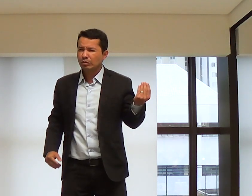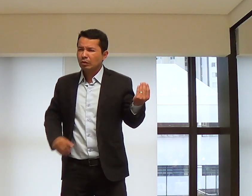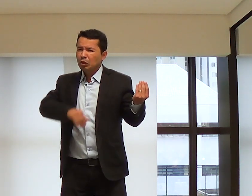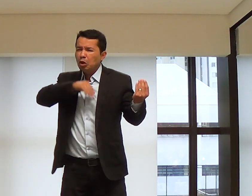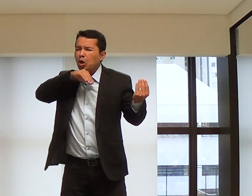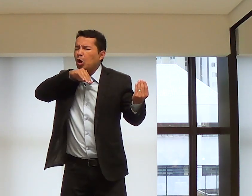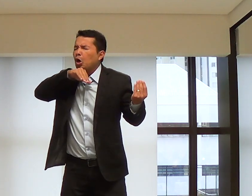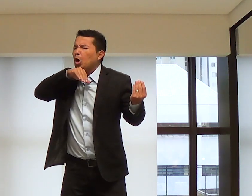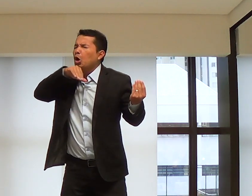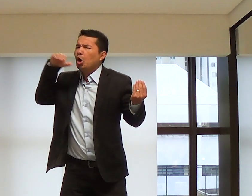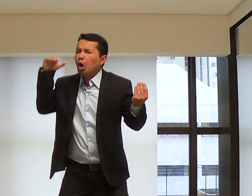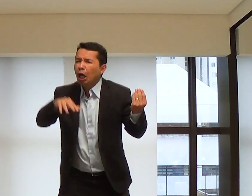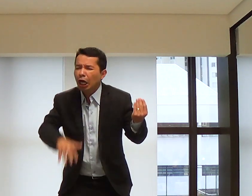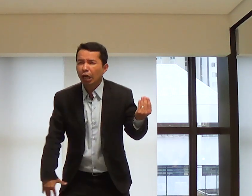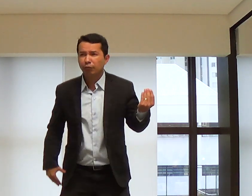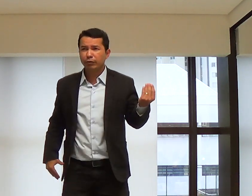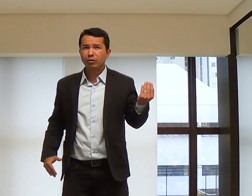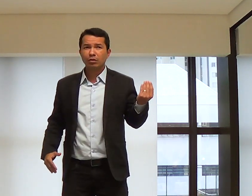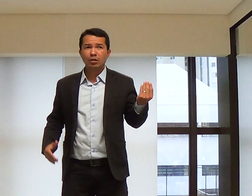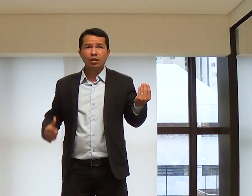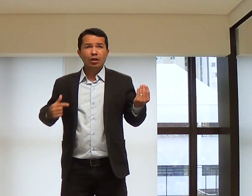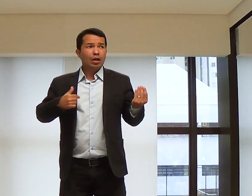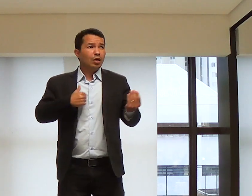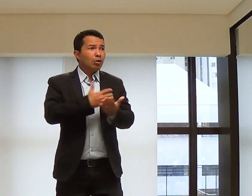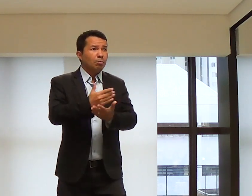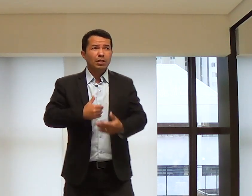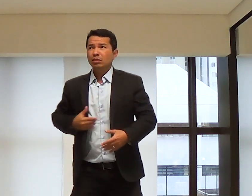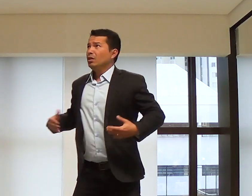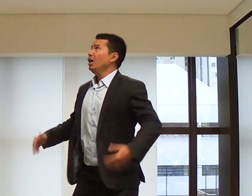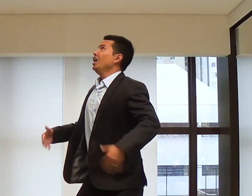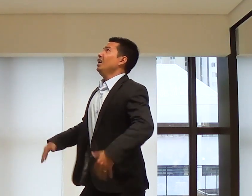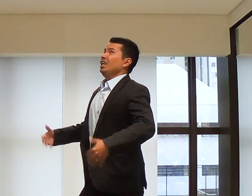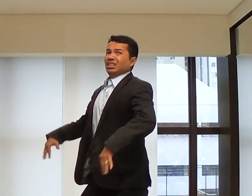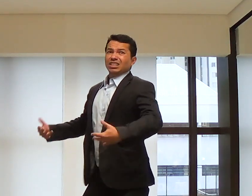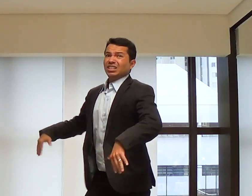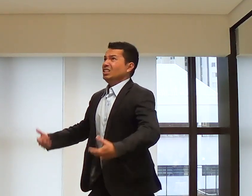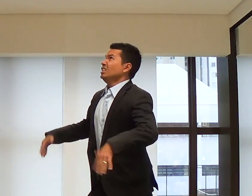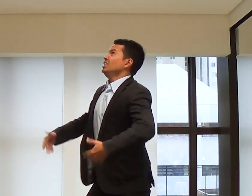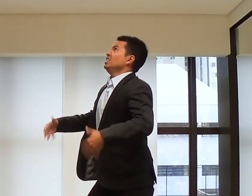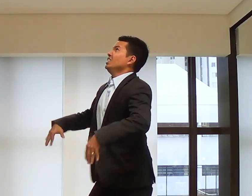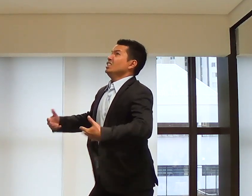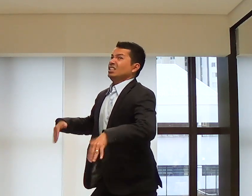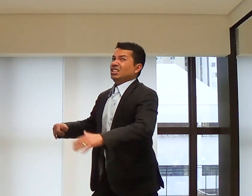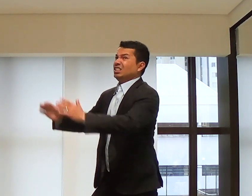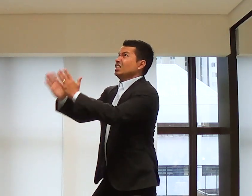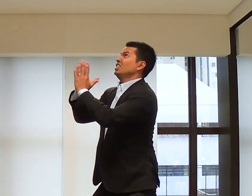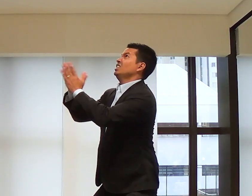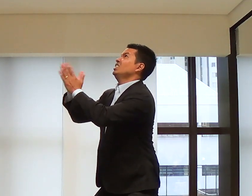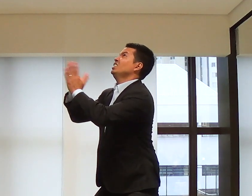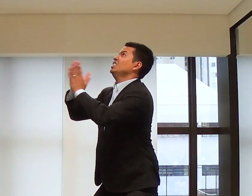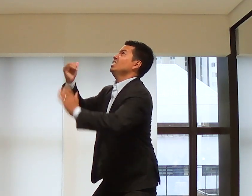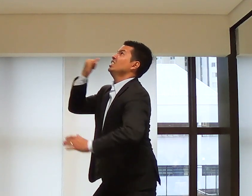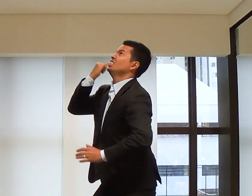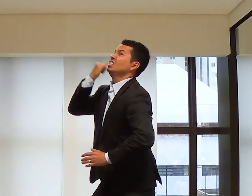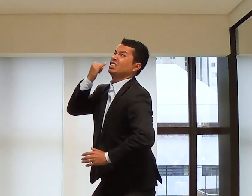pecado. Horrível. Horrível. E comecei a me constranger diante de Deus.